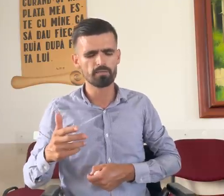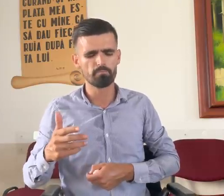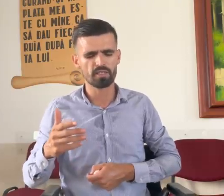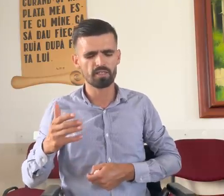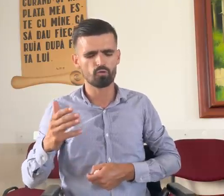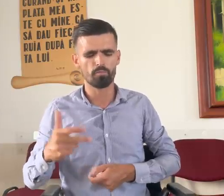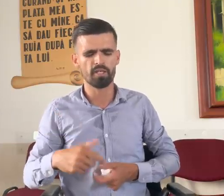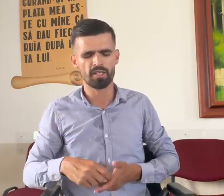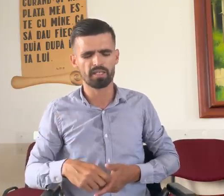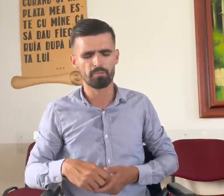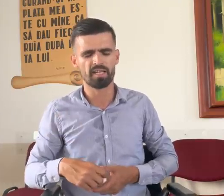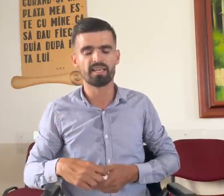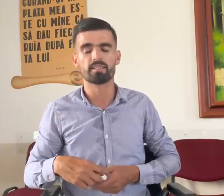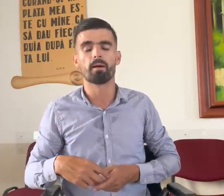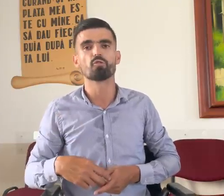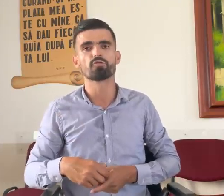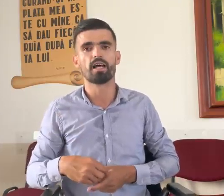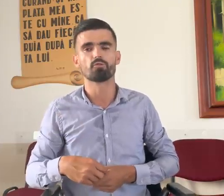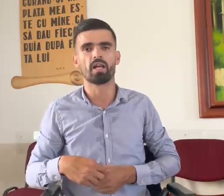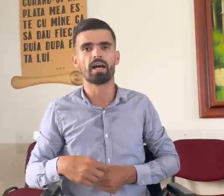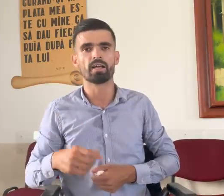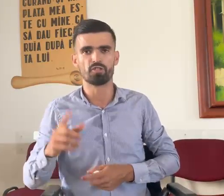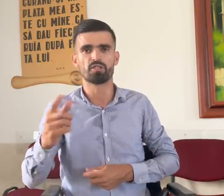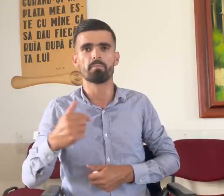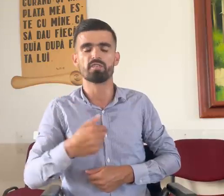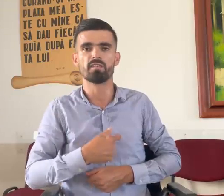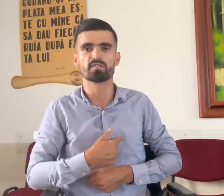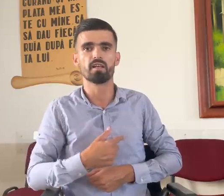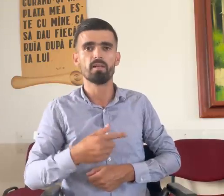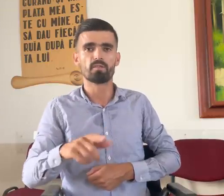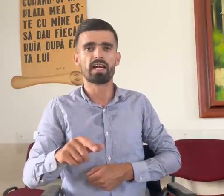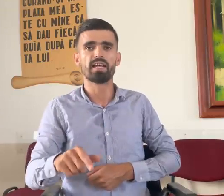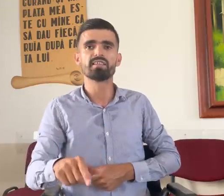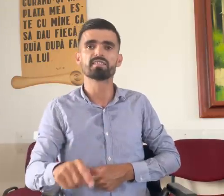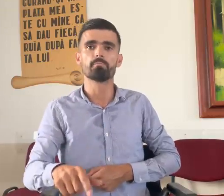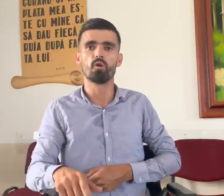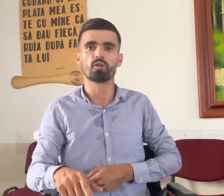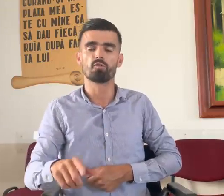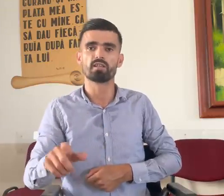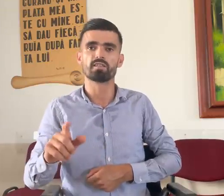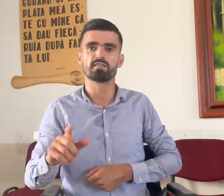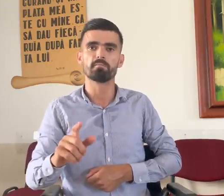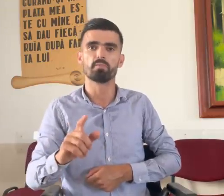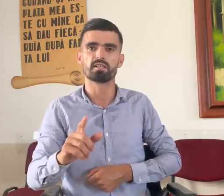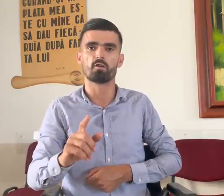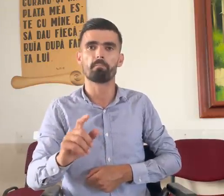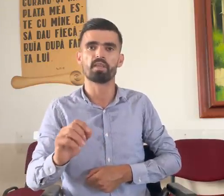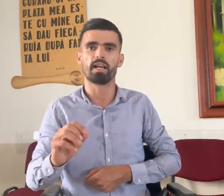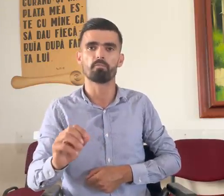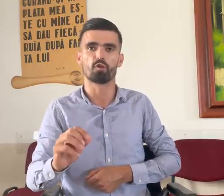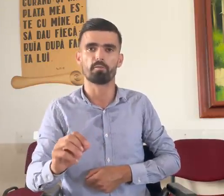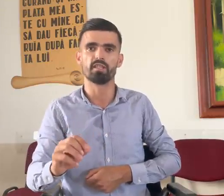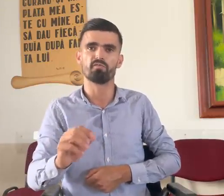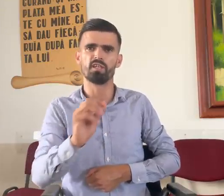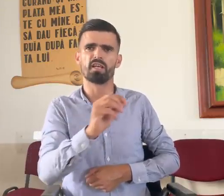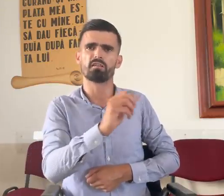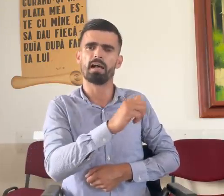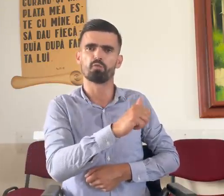sâmbătă, duminică, dimineața, m-am dus la adunare. Știi ce am zis? Dacă e să mor toată sâmbătă, noaptea, n-am dormit. Vineri am